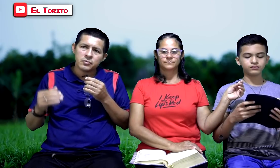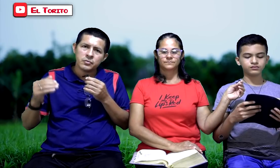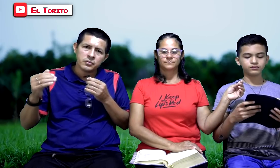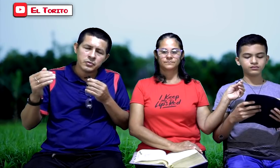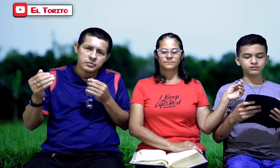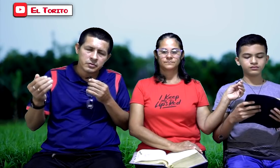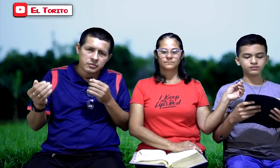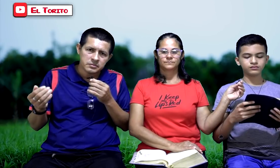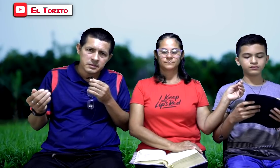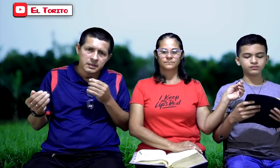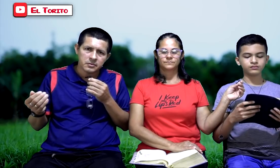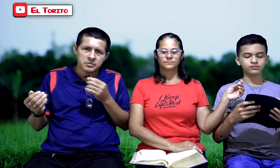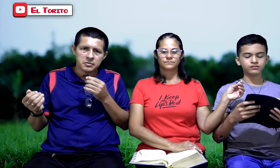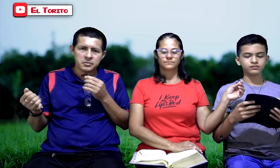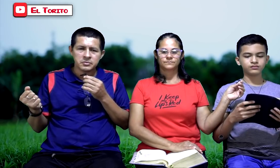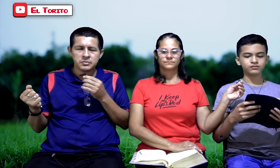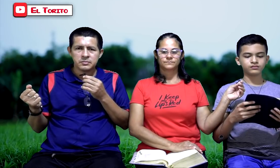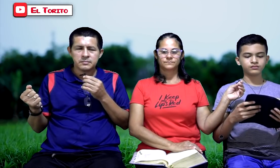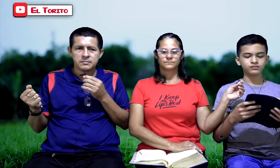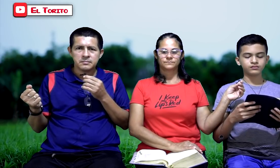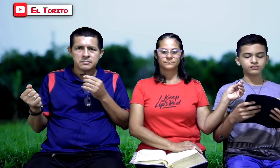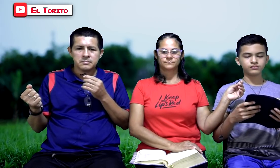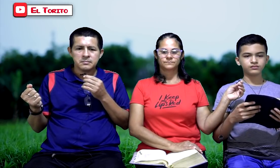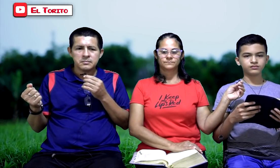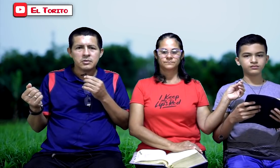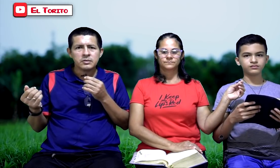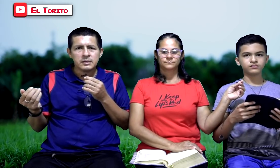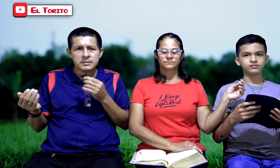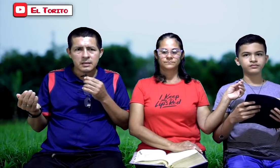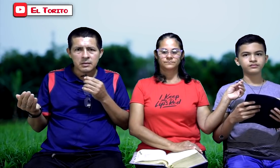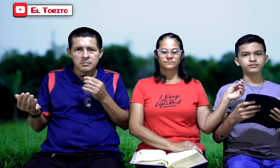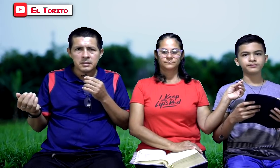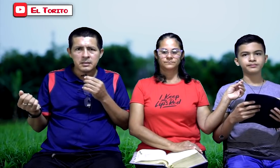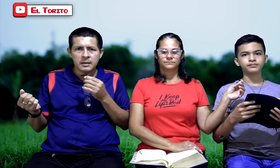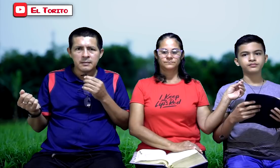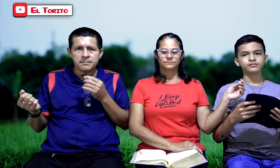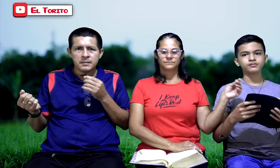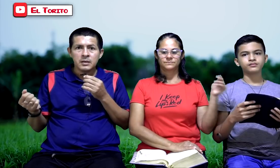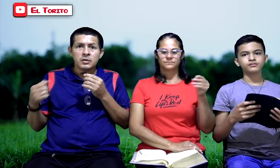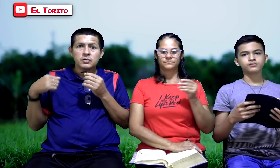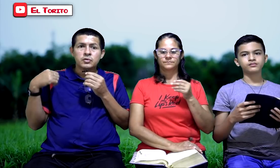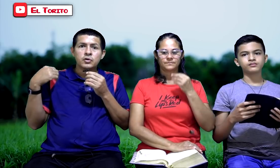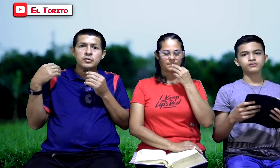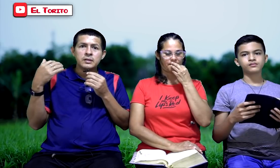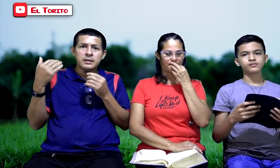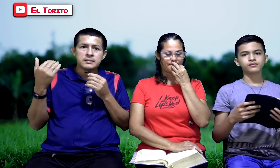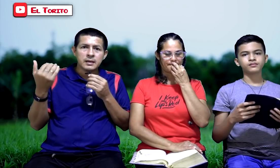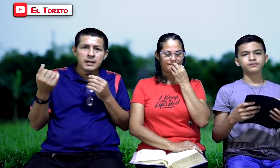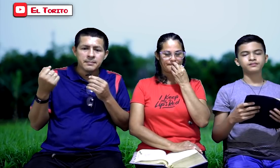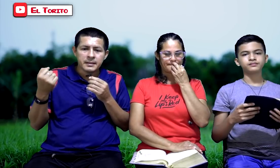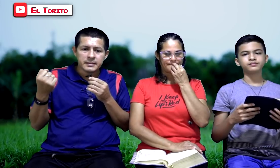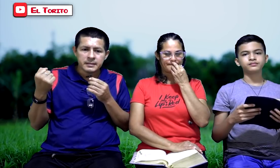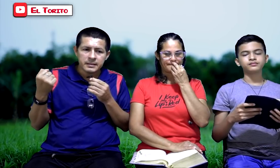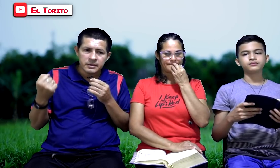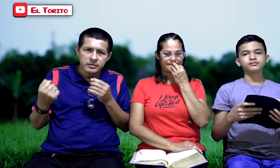unos contra otros. ¿Dónde está la humildad? ¿Dónde está el verdadero